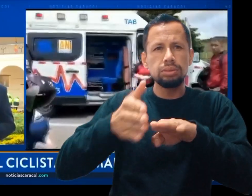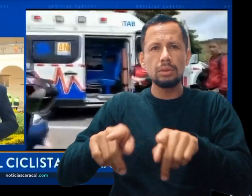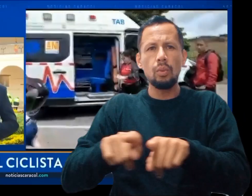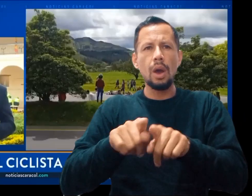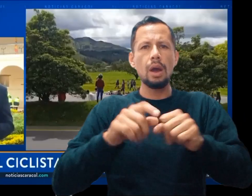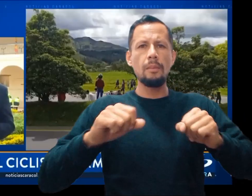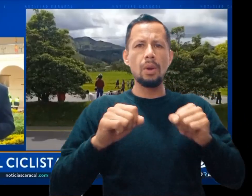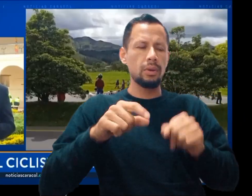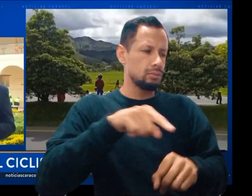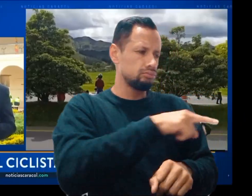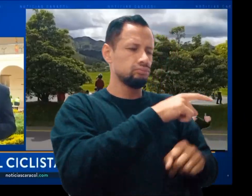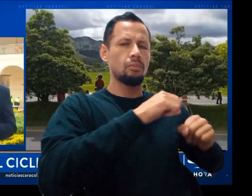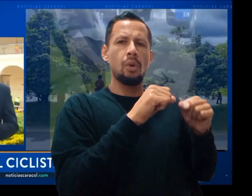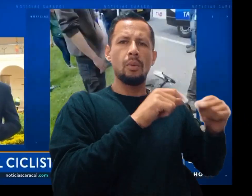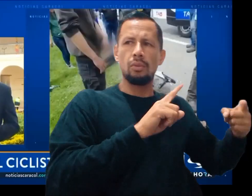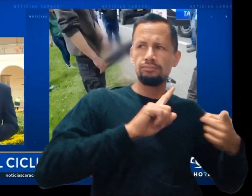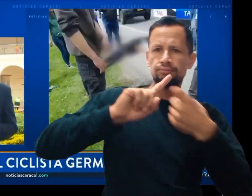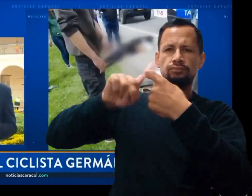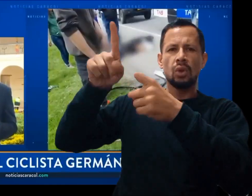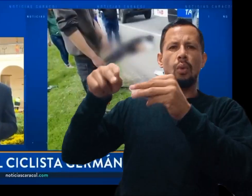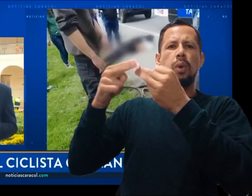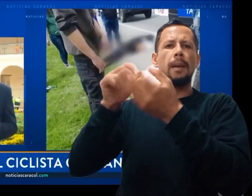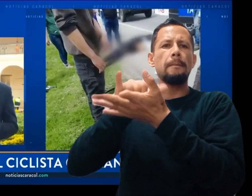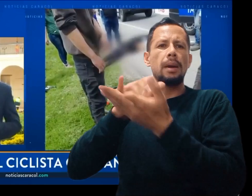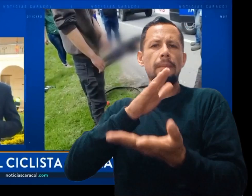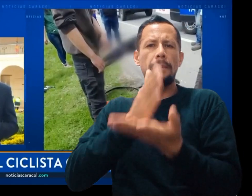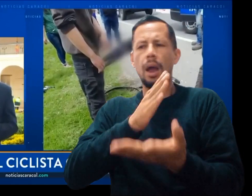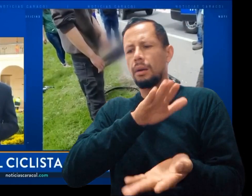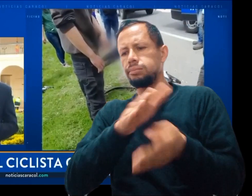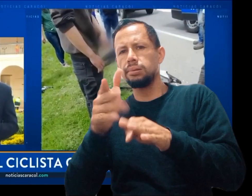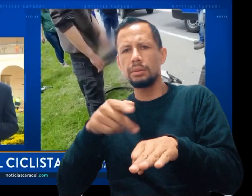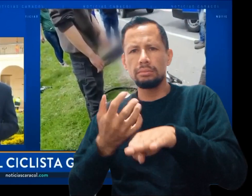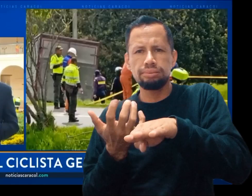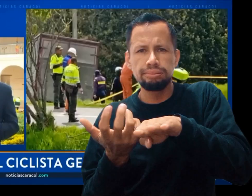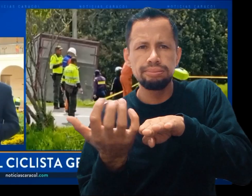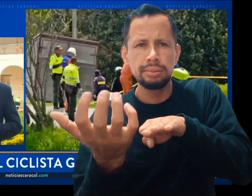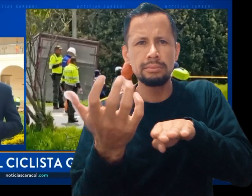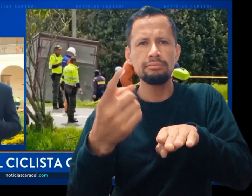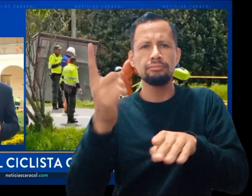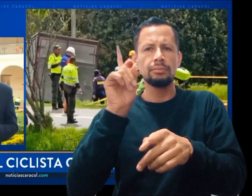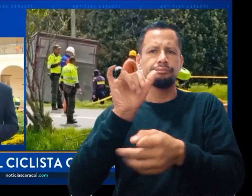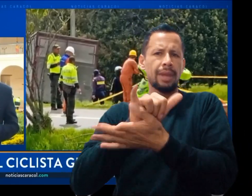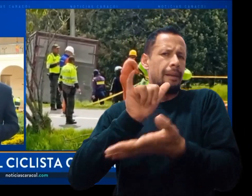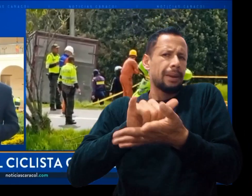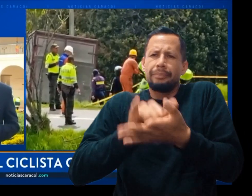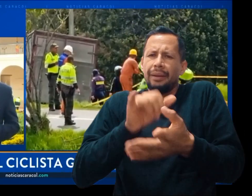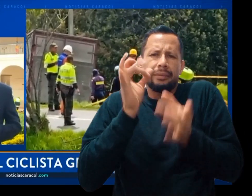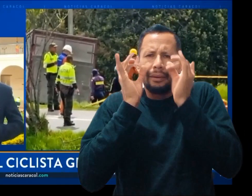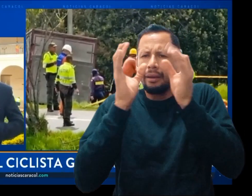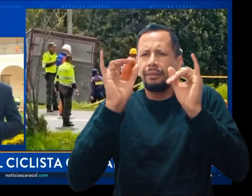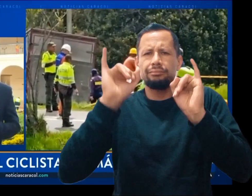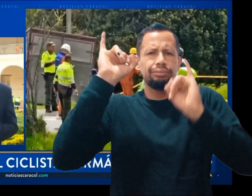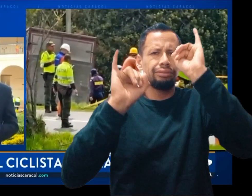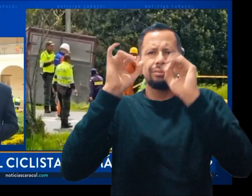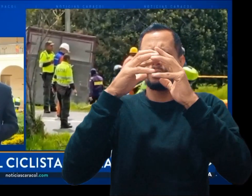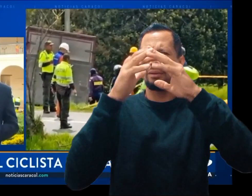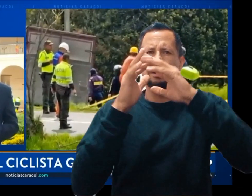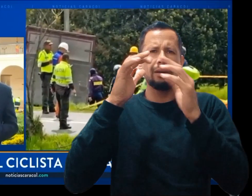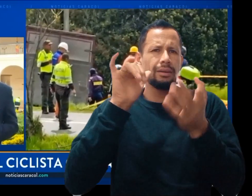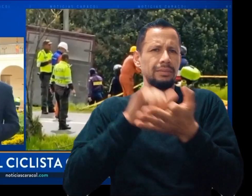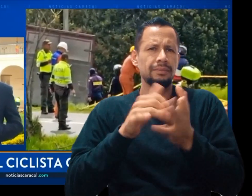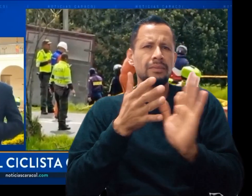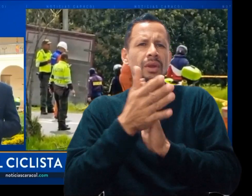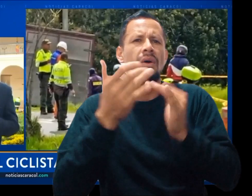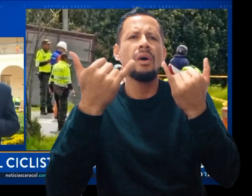conduce a Bogotá, muy cerca al municipio de Chocontá. En este momento, han manifestado que continúan con la investigación para esclarecer lo que